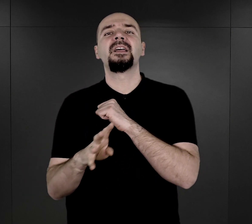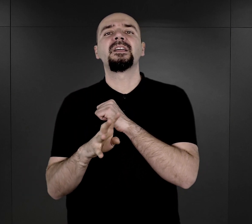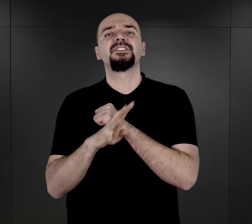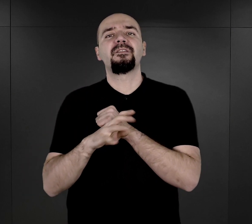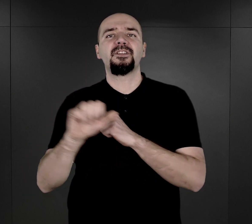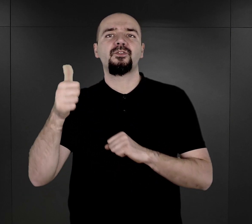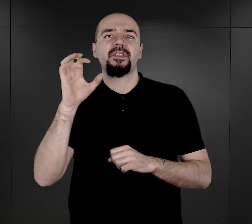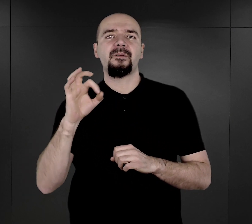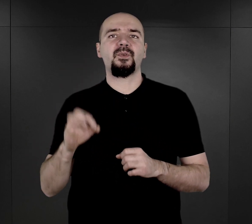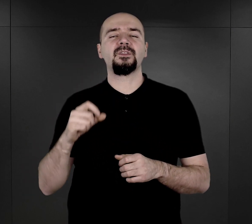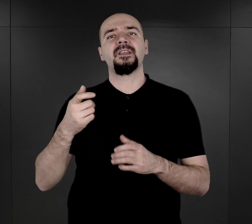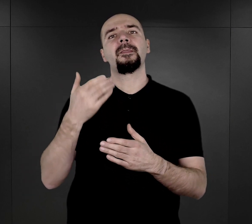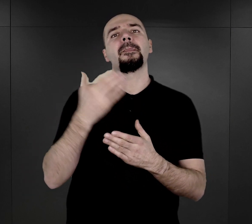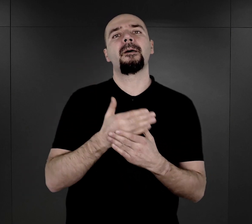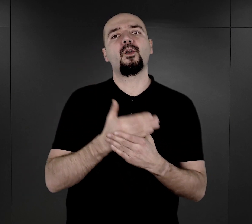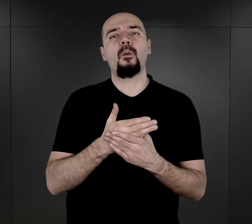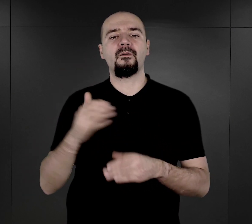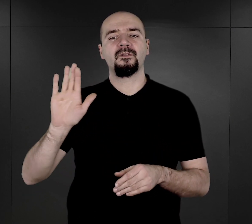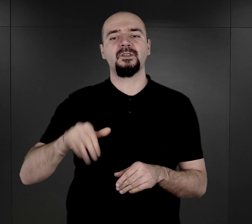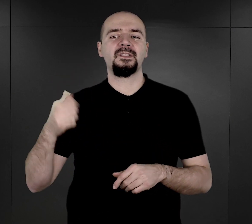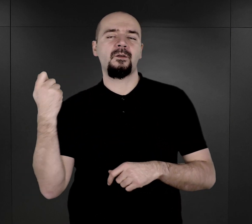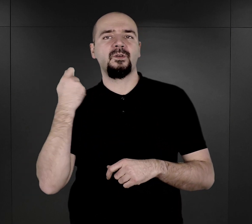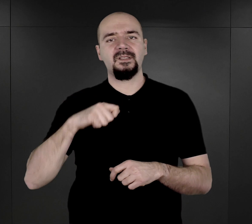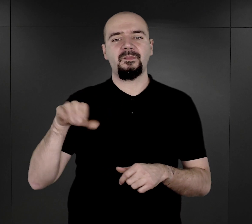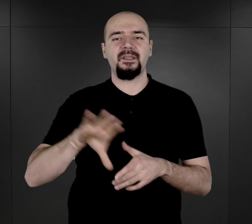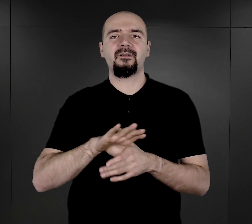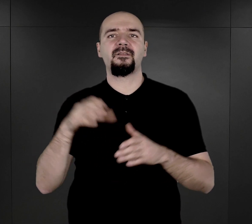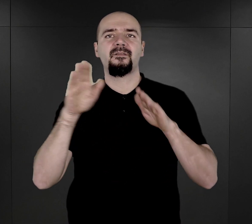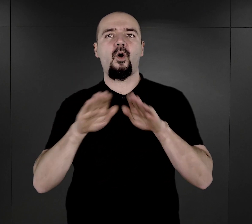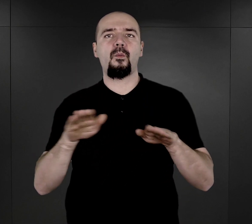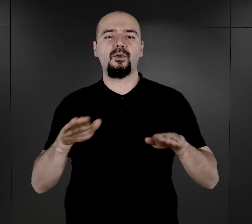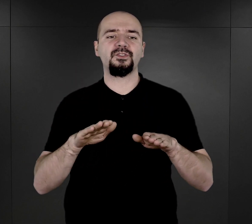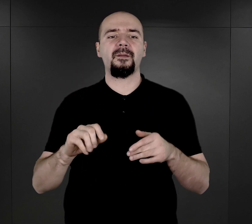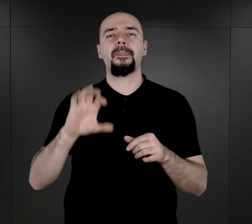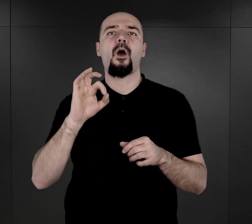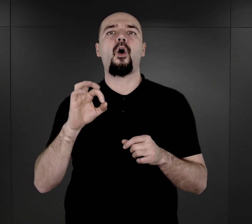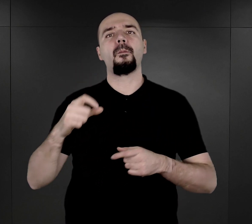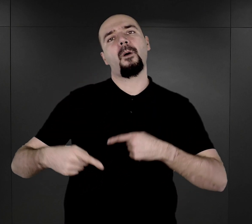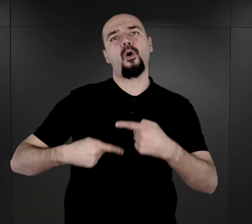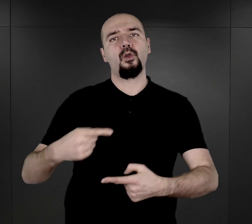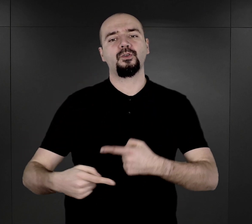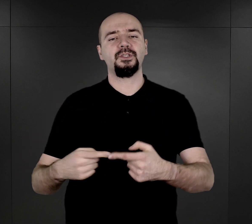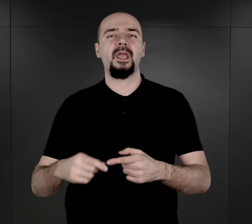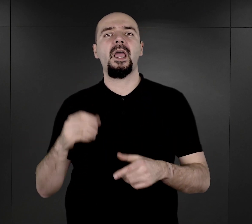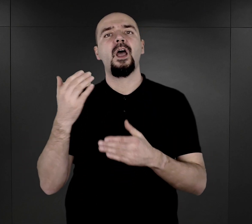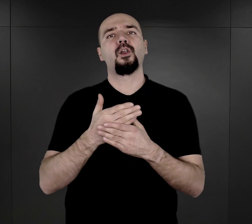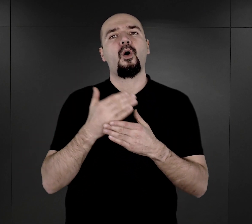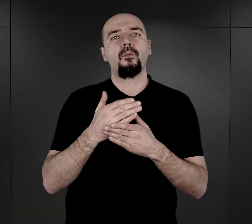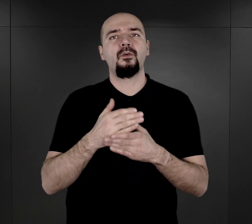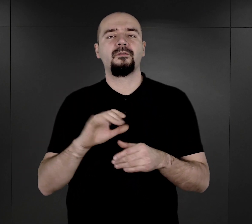do Auschwitz Romów zostało zamordowanych w obozie. O losach Romów i Sintii Auschwitz z Teresą Wątor-Cichy z